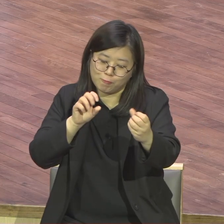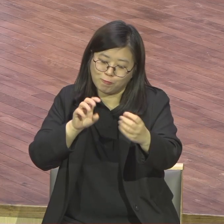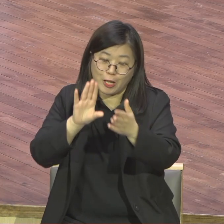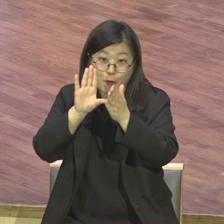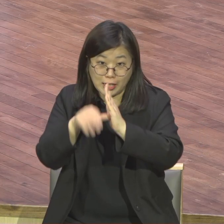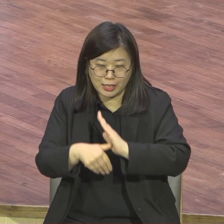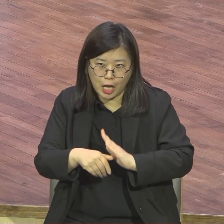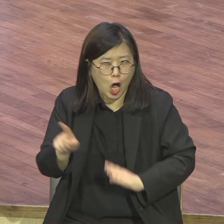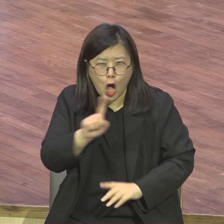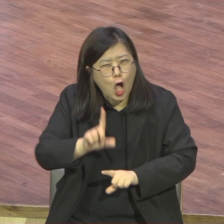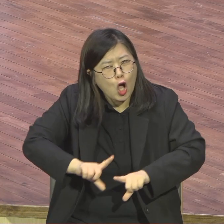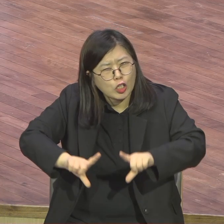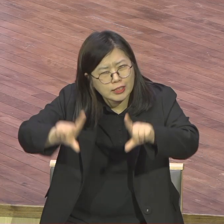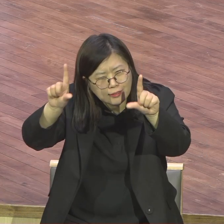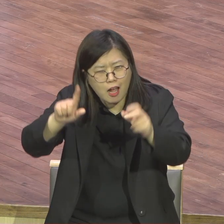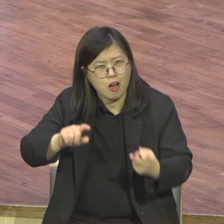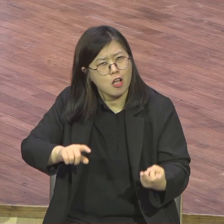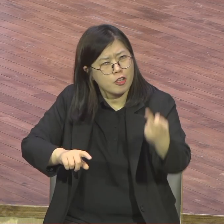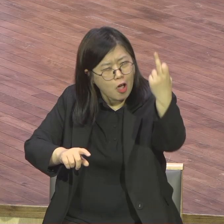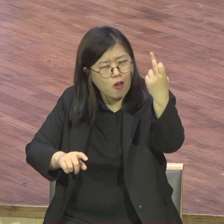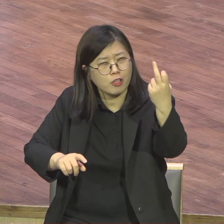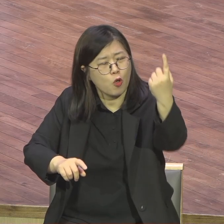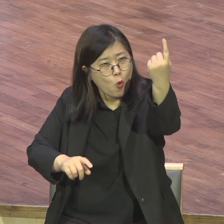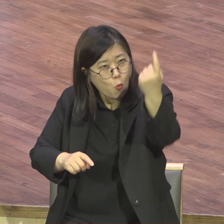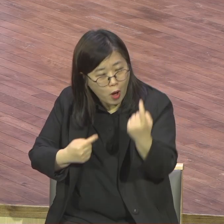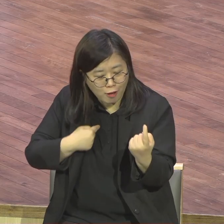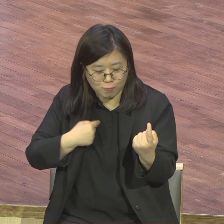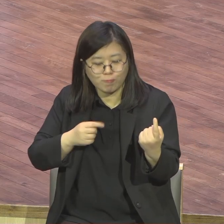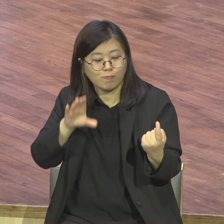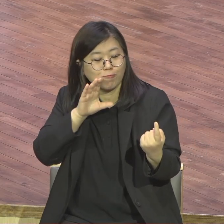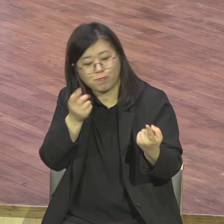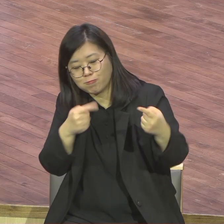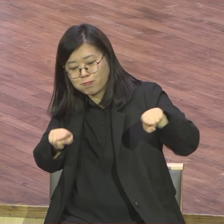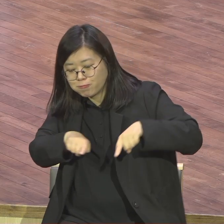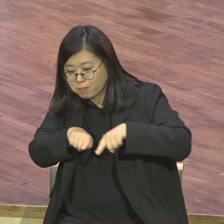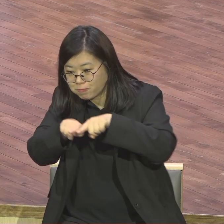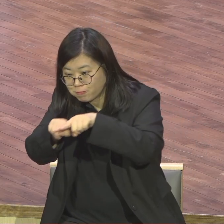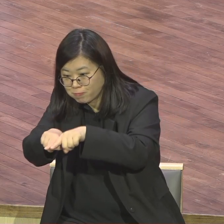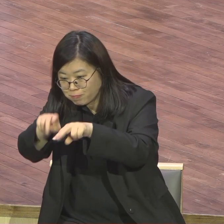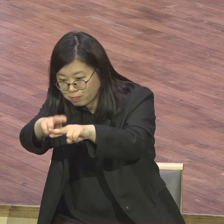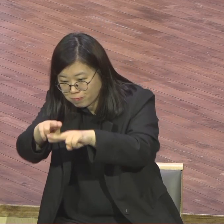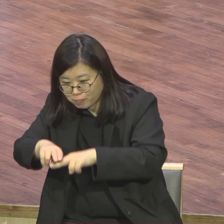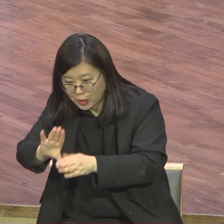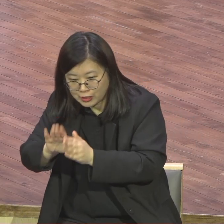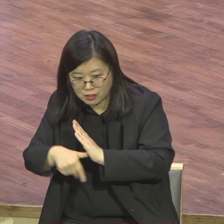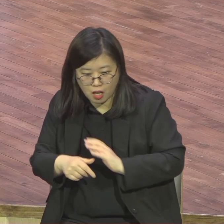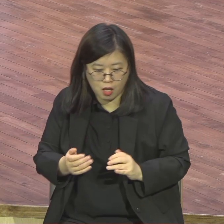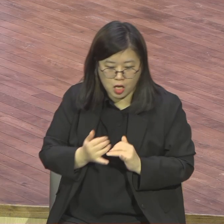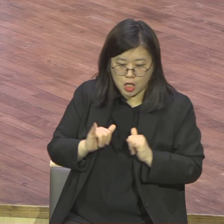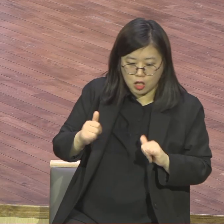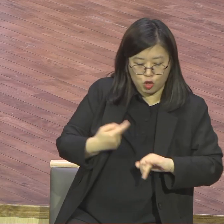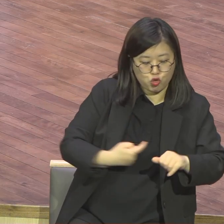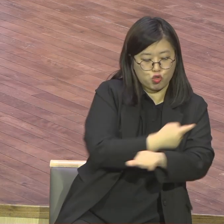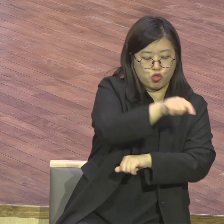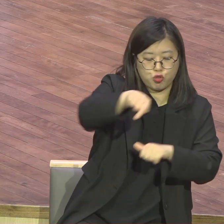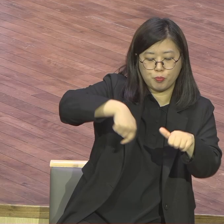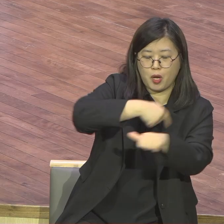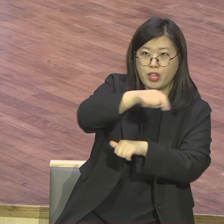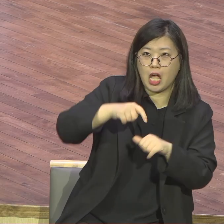그 정도요 그 정도 우리 형님은 그러니 공부 전교 1등 막 이러니 도대체가 나는